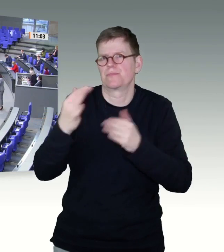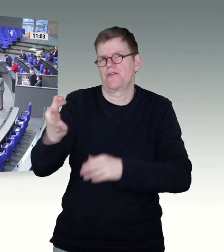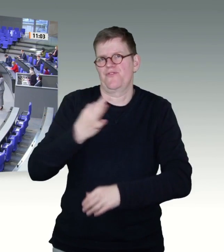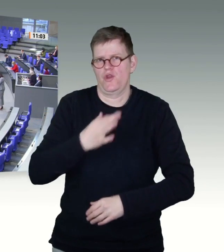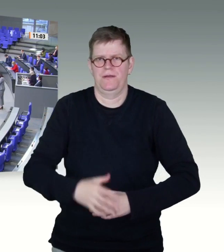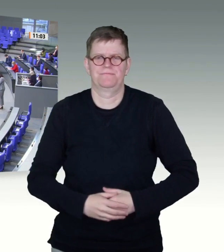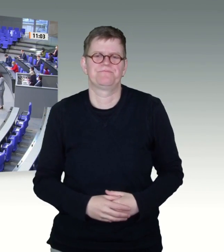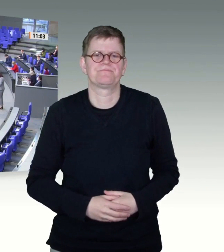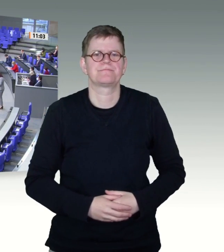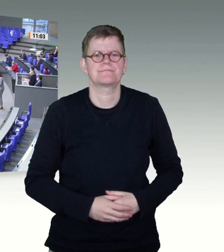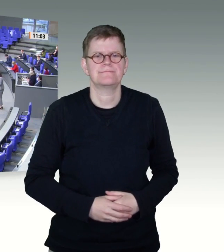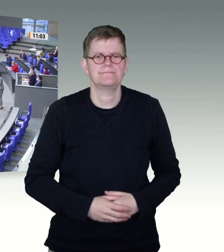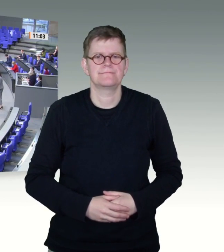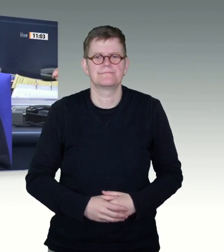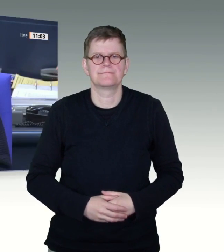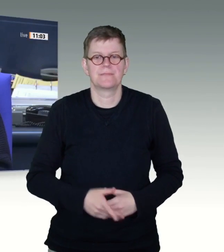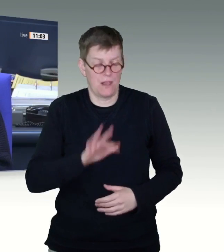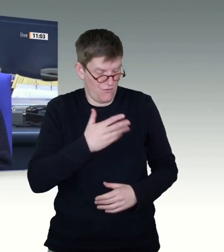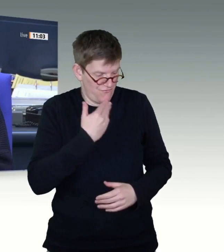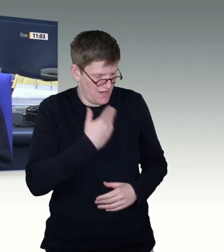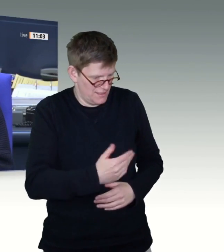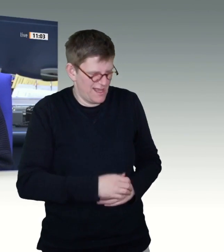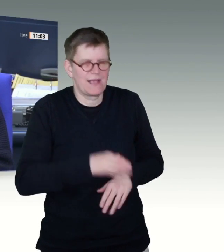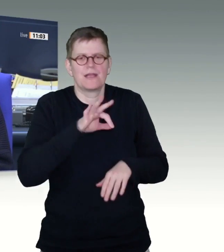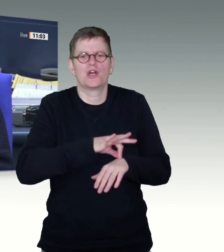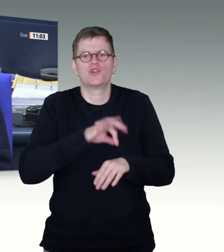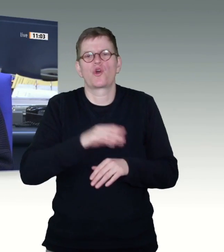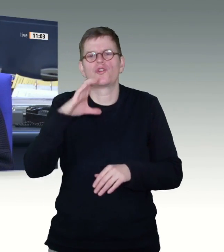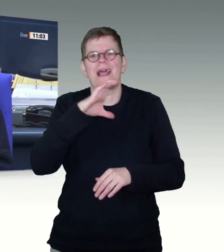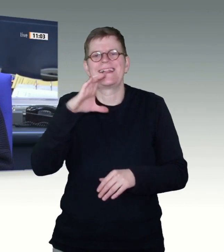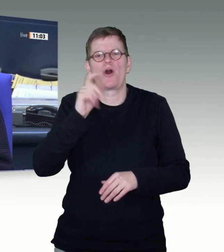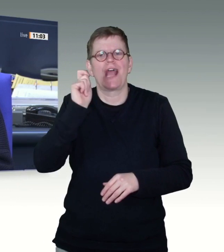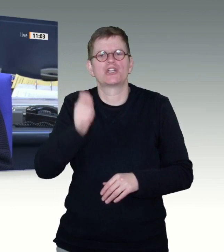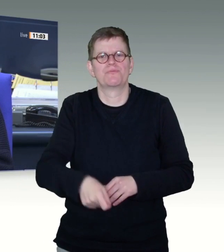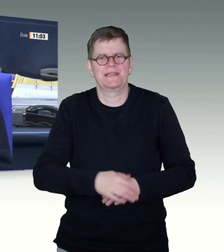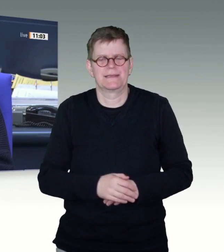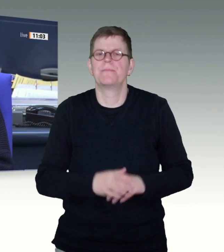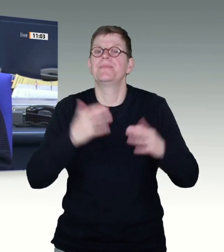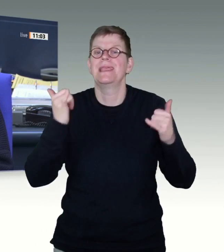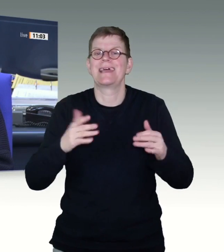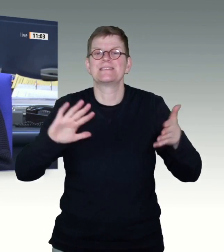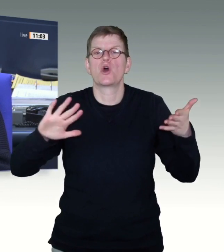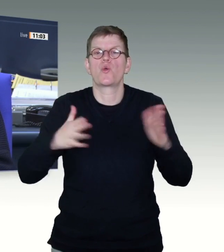Dr. Claudia Schmidke. So, haben jetzt zwei Kurzinterventionen. Die lasse ich hintereinander. Und Sie, Frau Schmidke, können dann